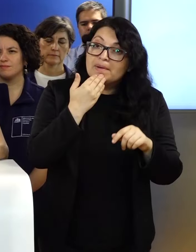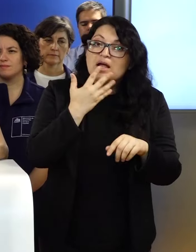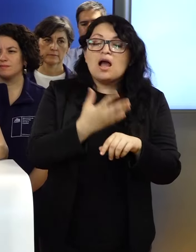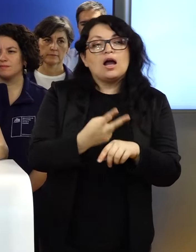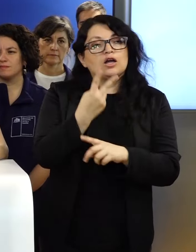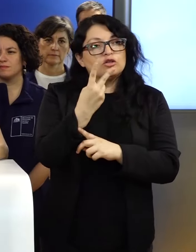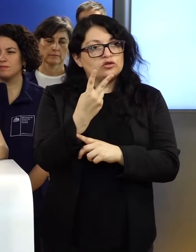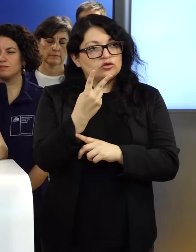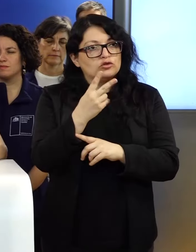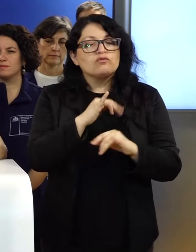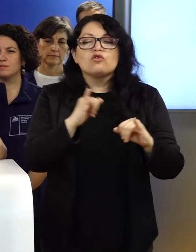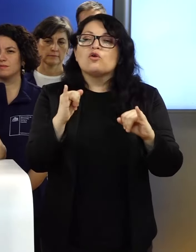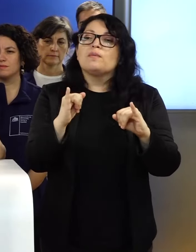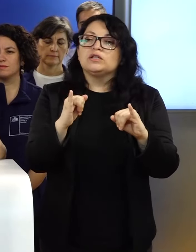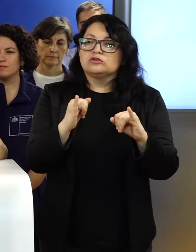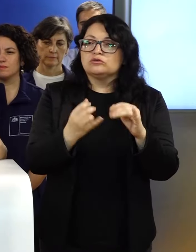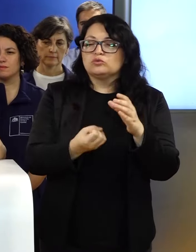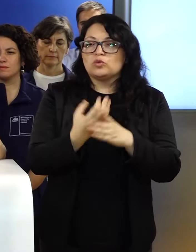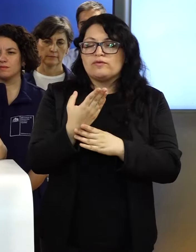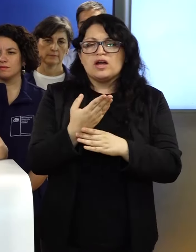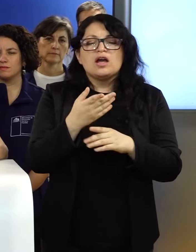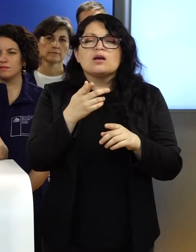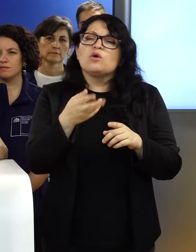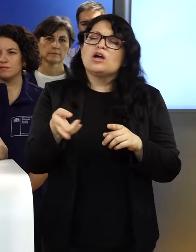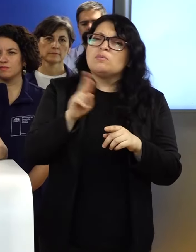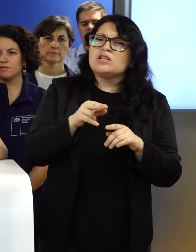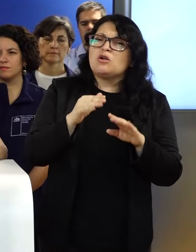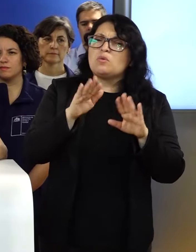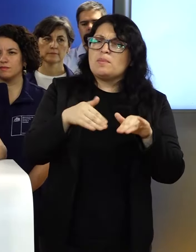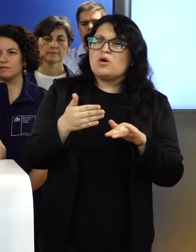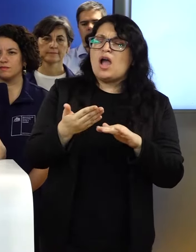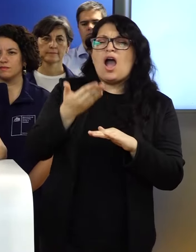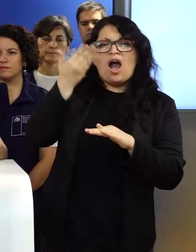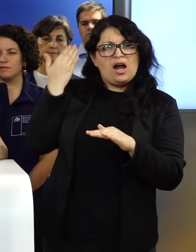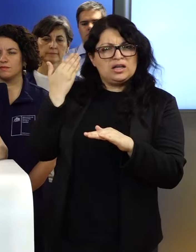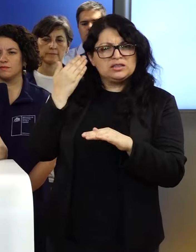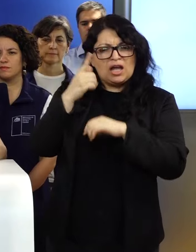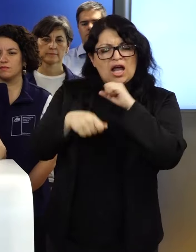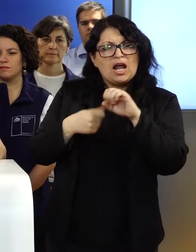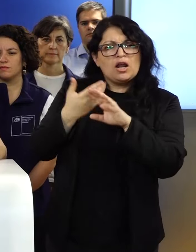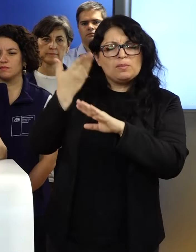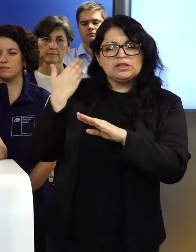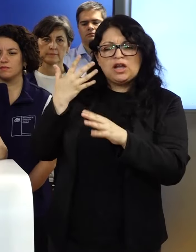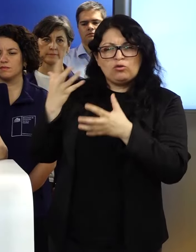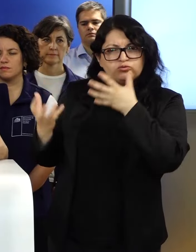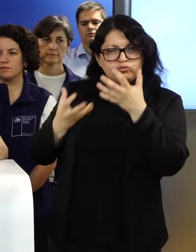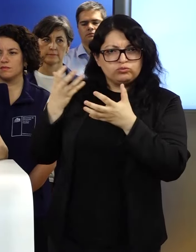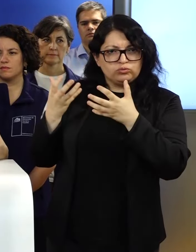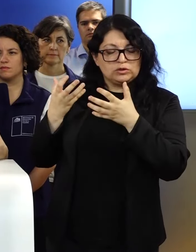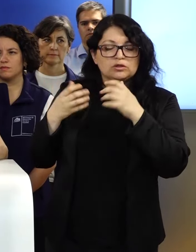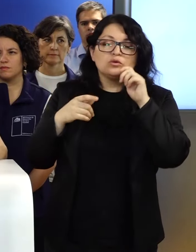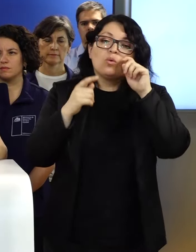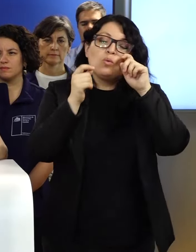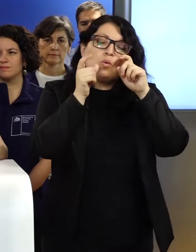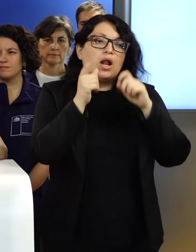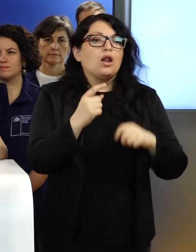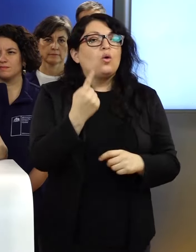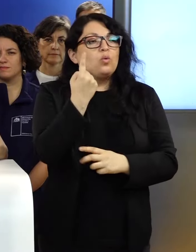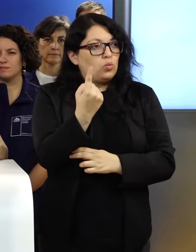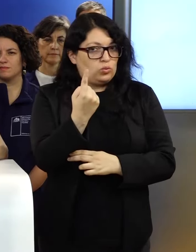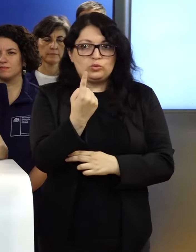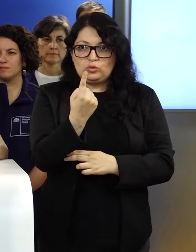bandos adicionales que repiten experiencias que tuvimos en los incendios del año pasado. Uno de ellos para